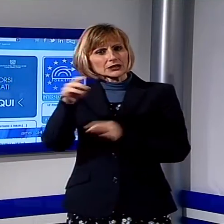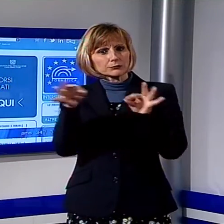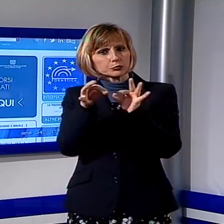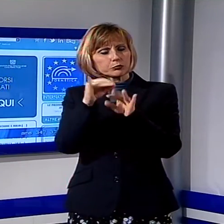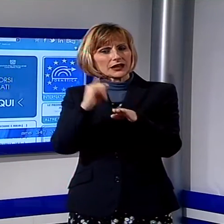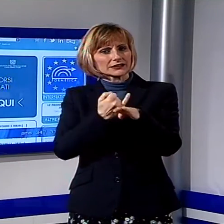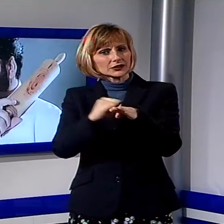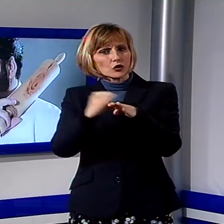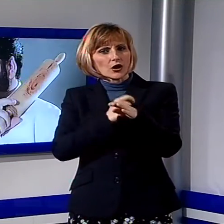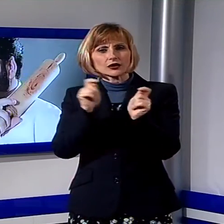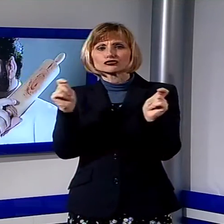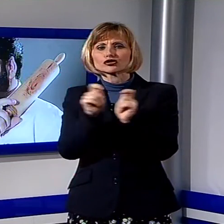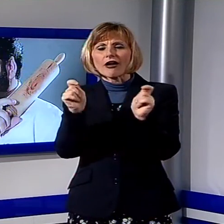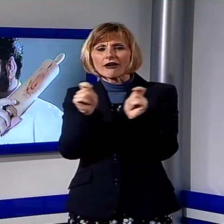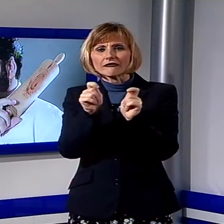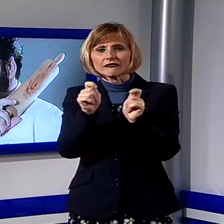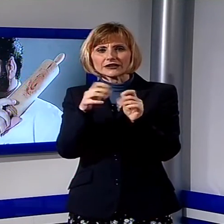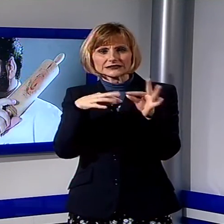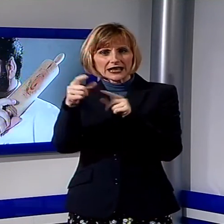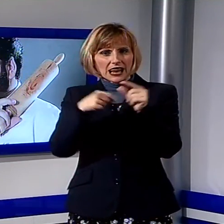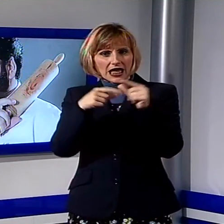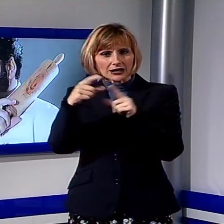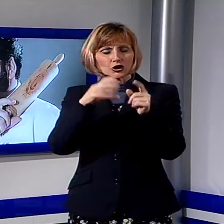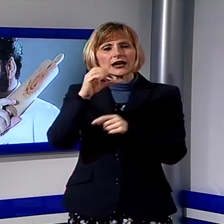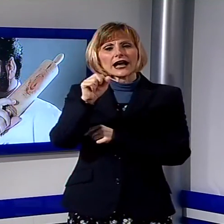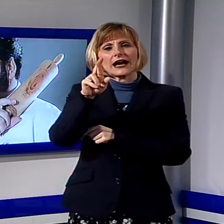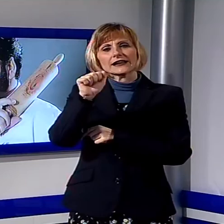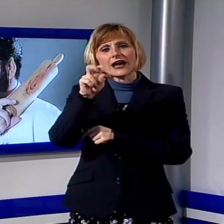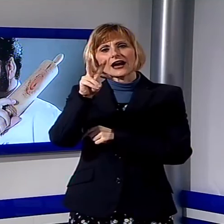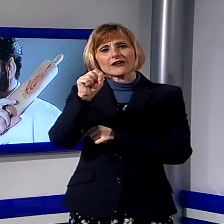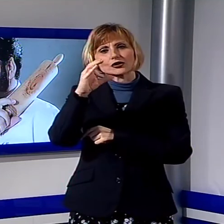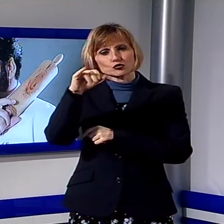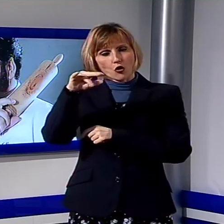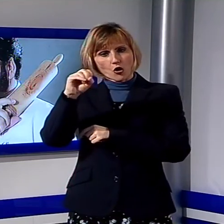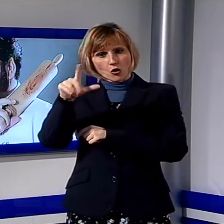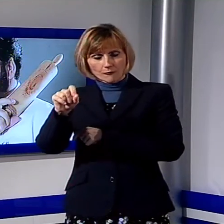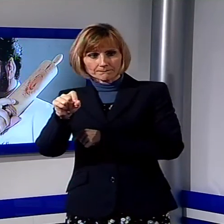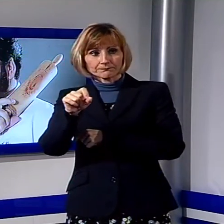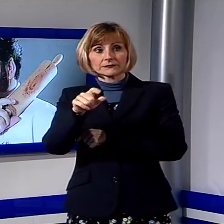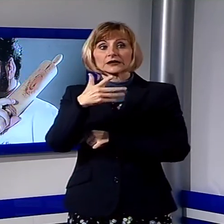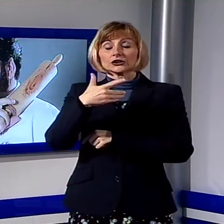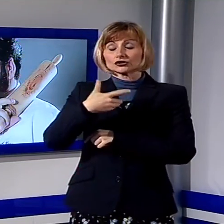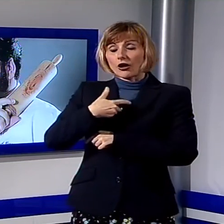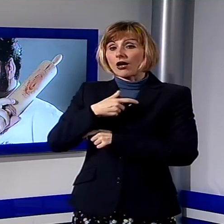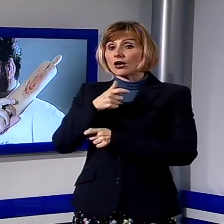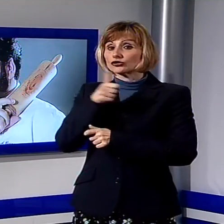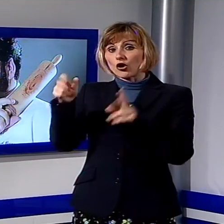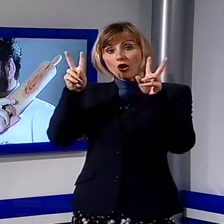chef stellato Antonino Canavacciuolo. Come dicevo prima non parleremo di cucina, anche se ci sarà uno show cooking di una mezz'oretta per far vedere